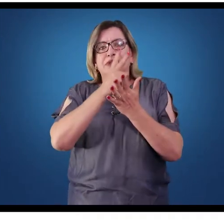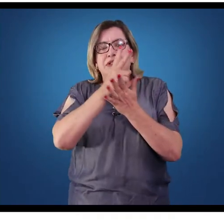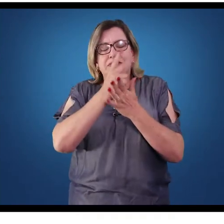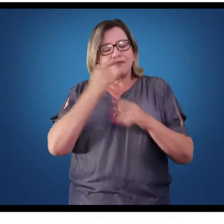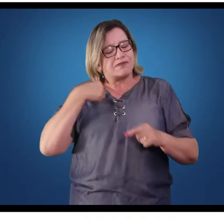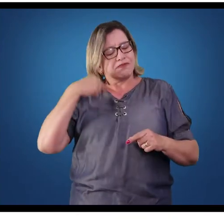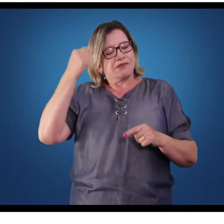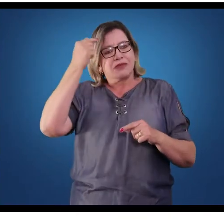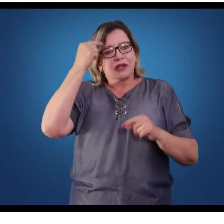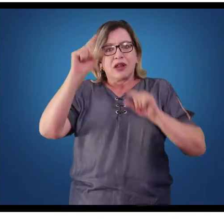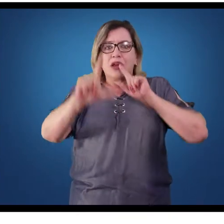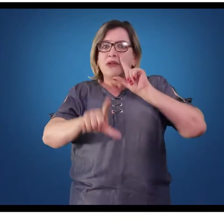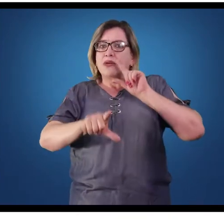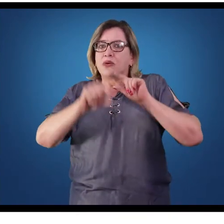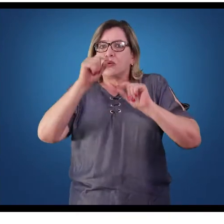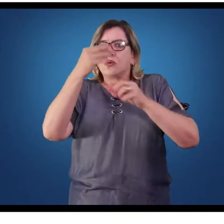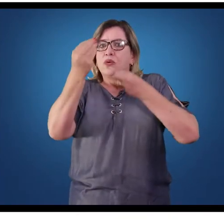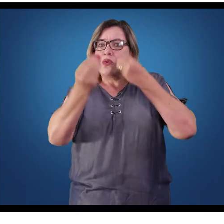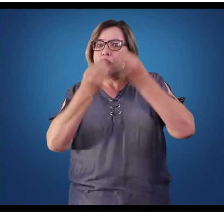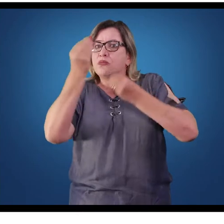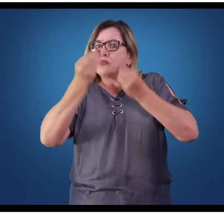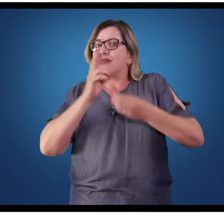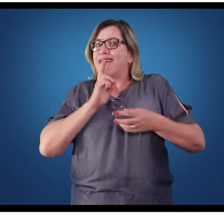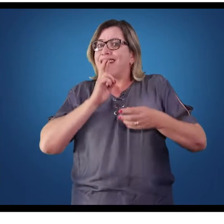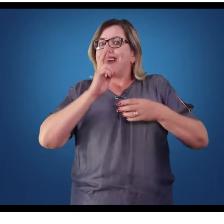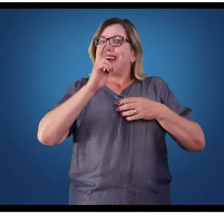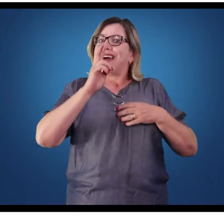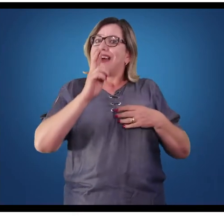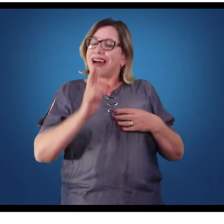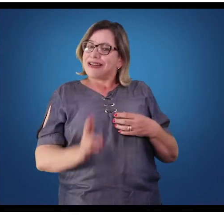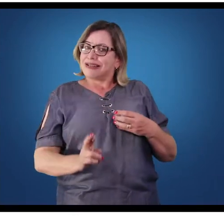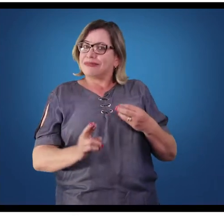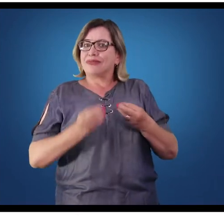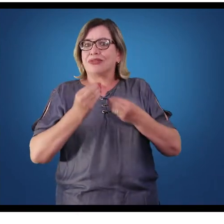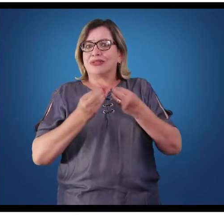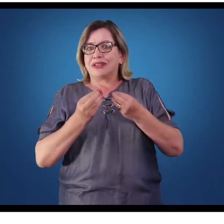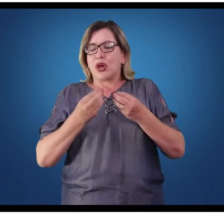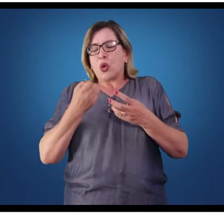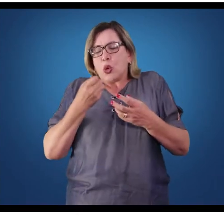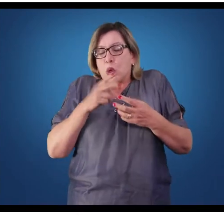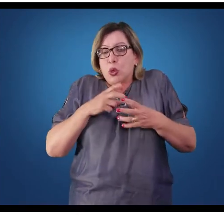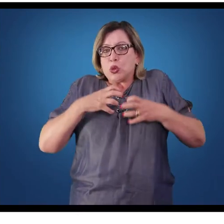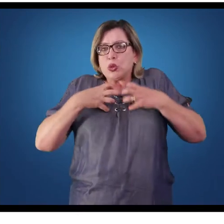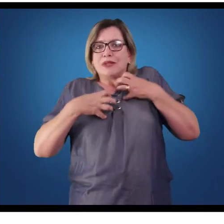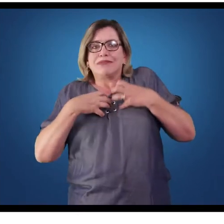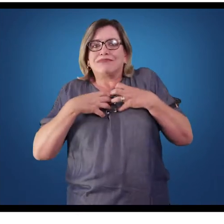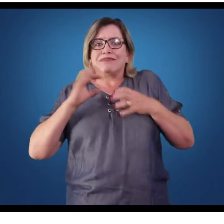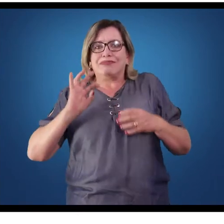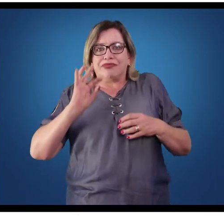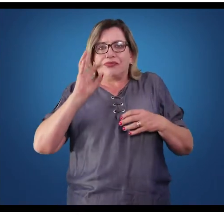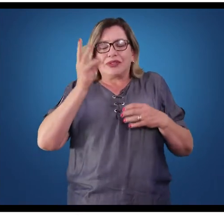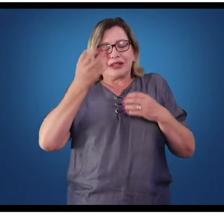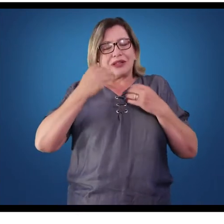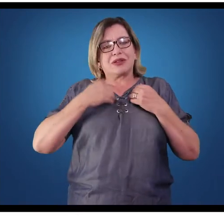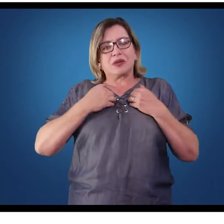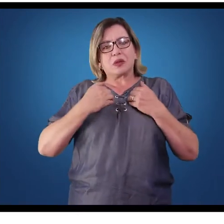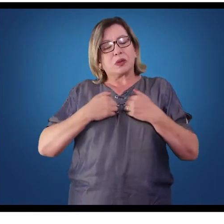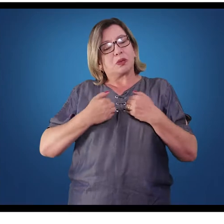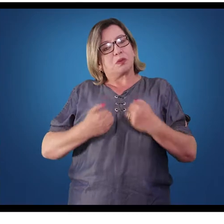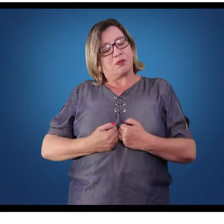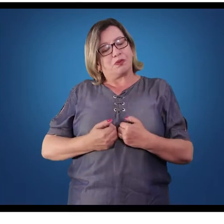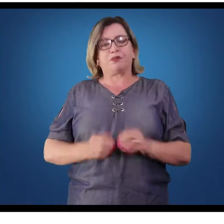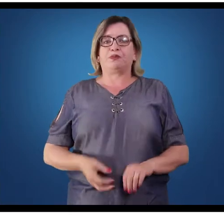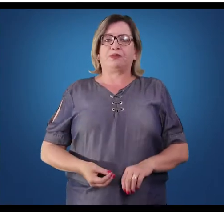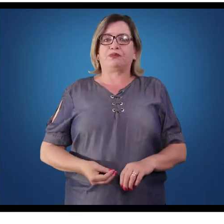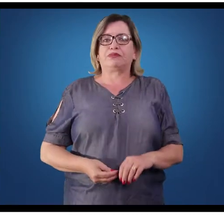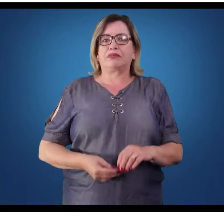decisão de como deve responder a esse estímulo ou ao estresse que o organismo ou o corpo humano está recebendo.